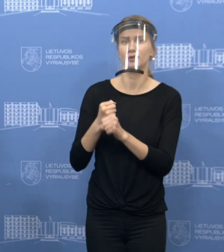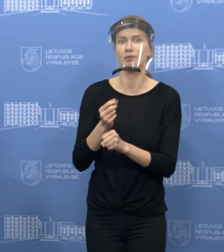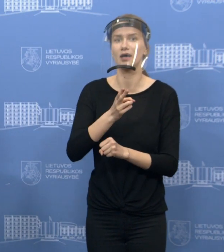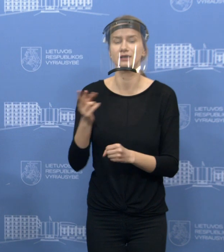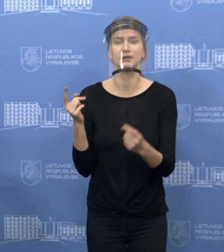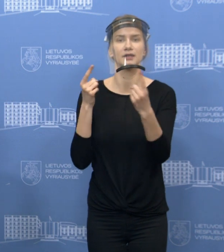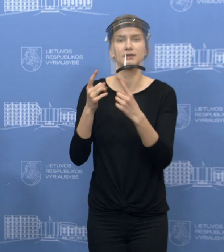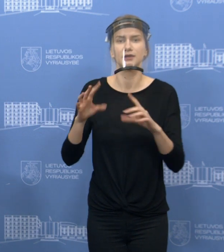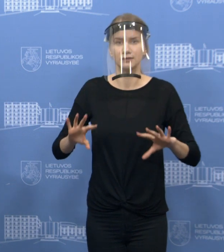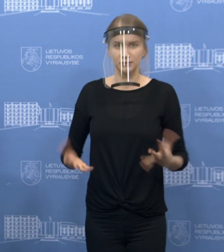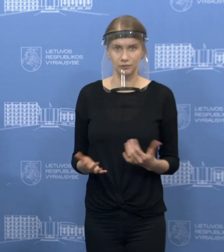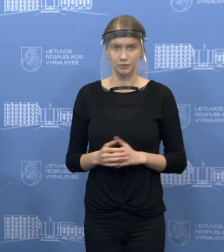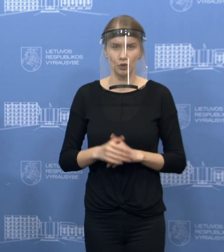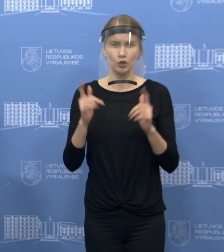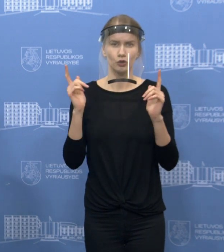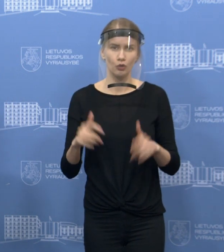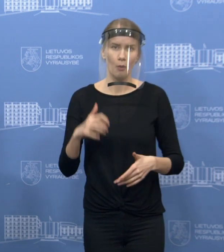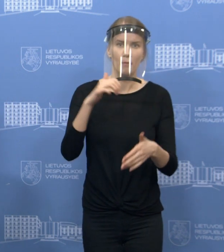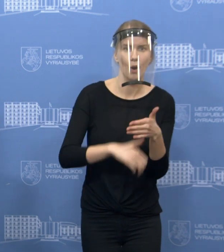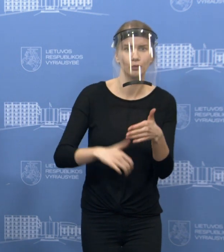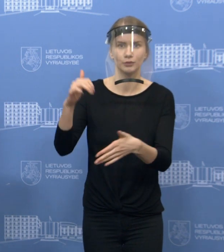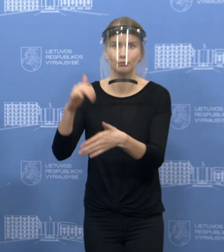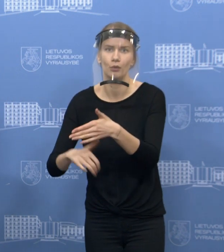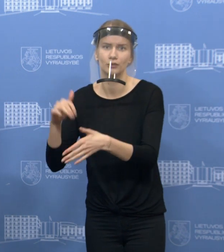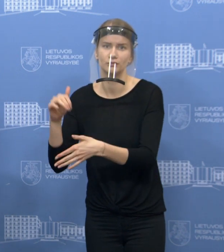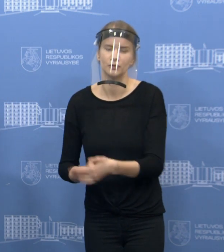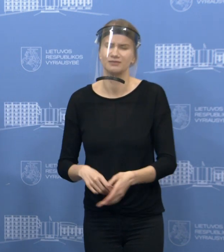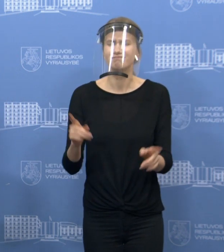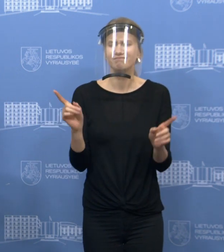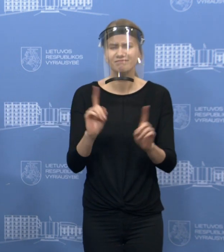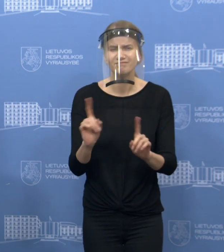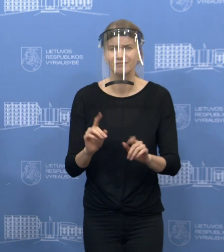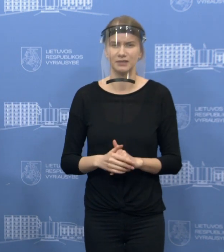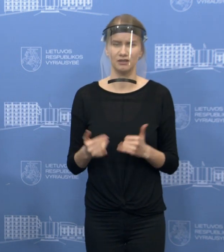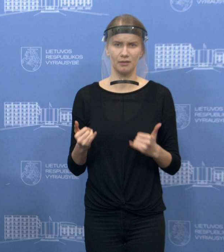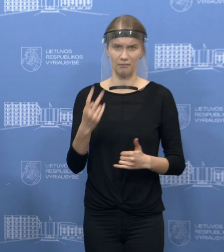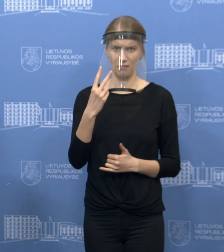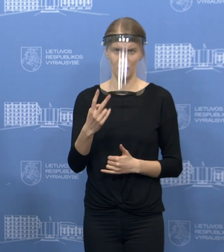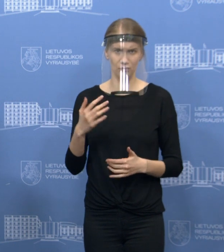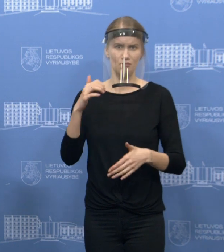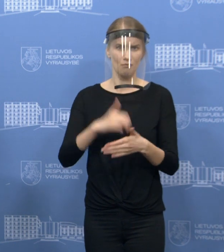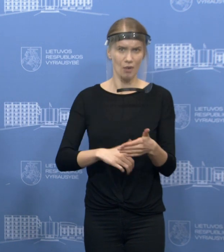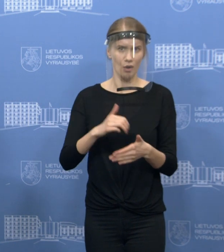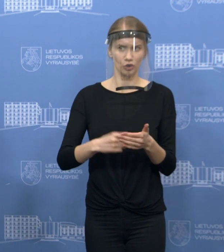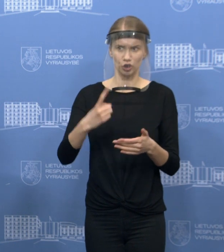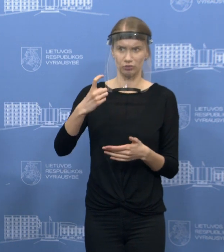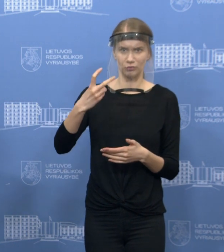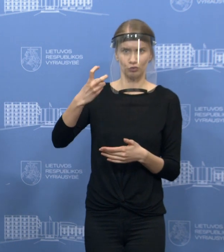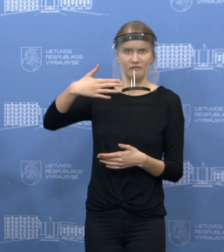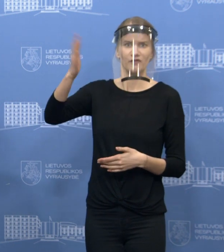mumis tikslas, tikrai nėra protokolai, tikrai nėra nubaudimai, nors dėje šiai dienai mes jų jau turime šimtus.